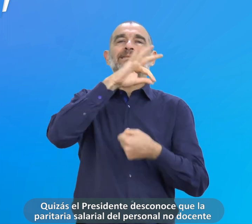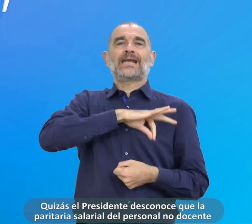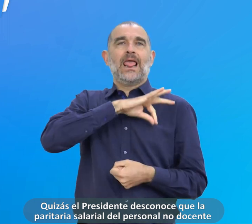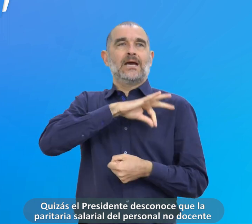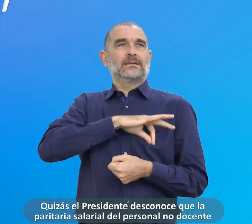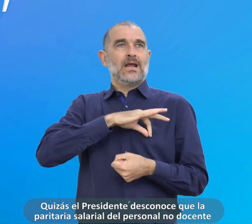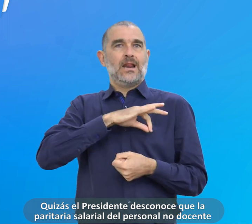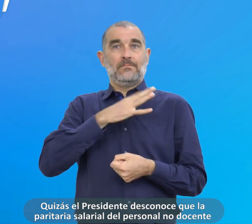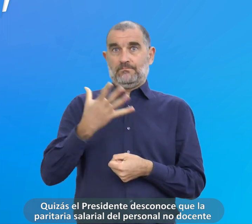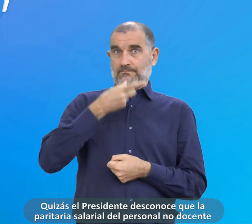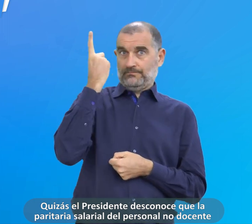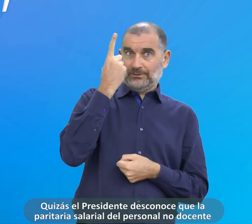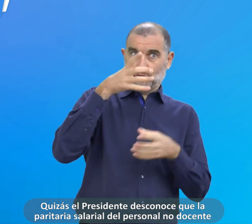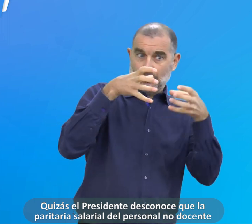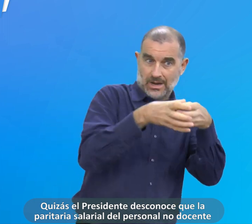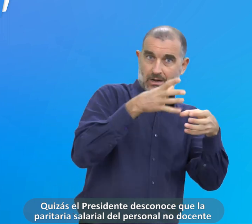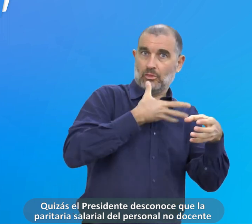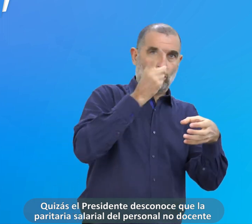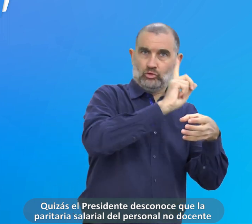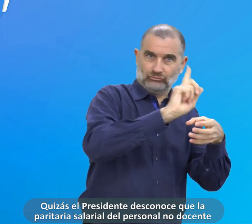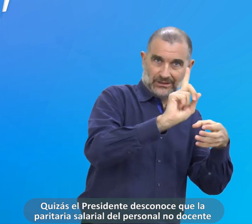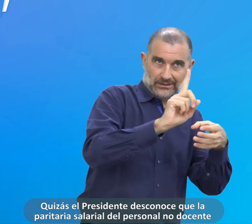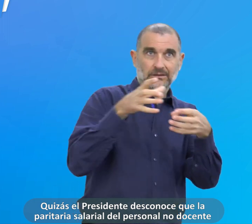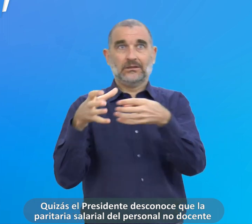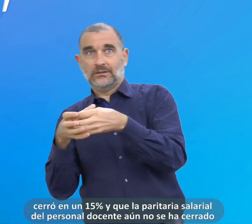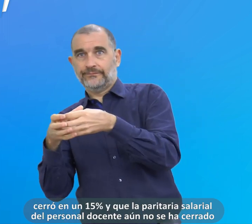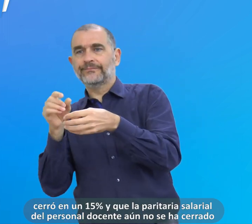la paritaria salarial del personal no docente